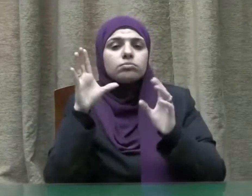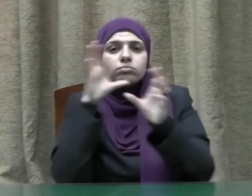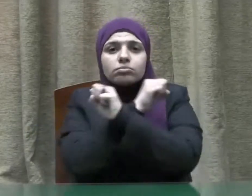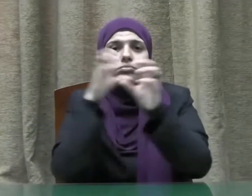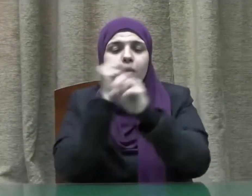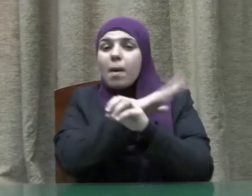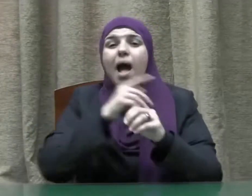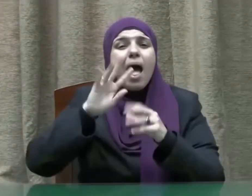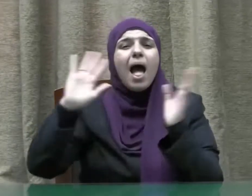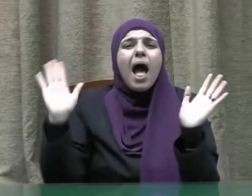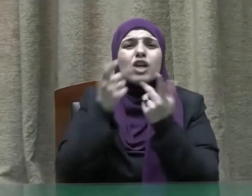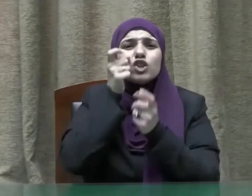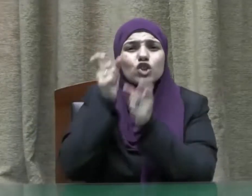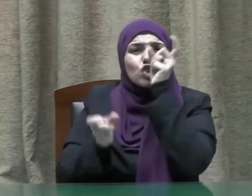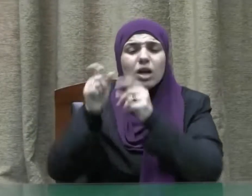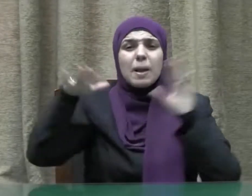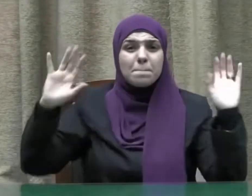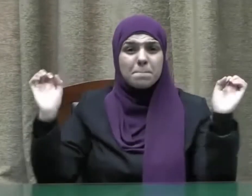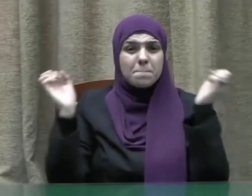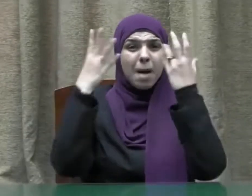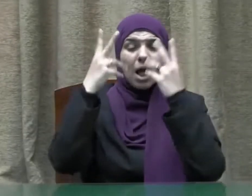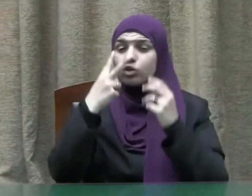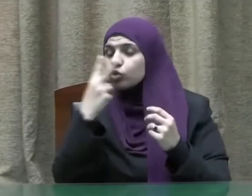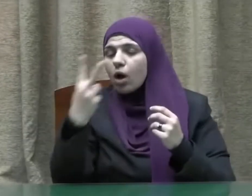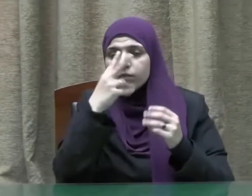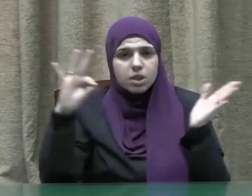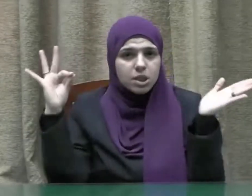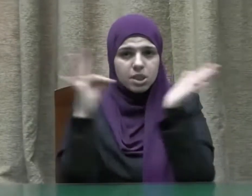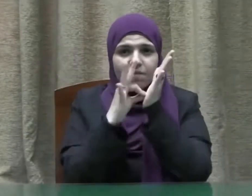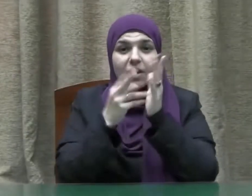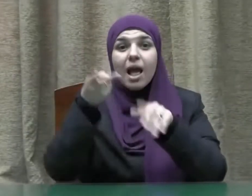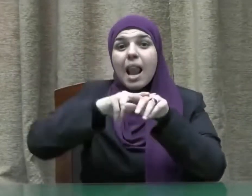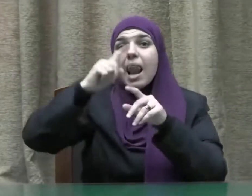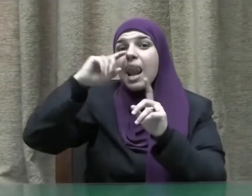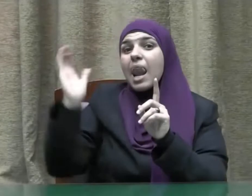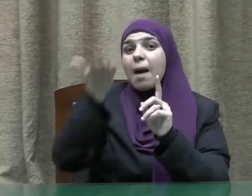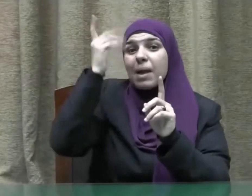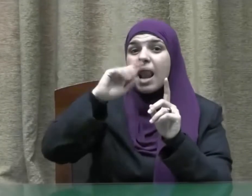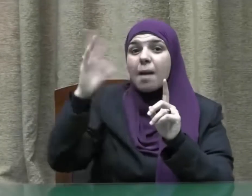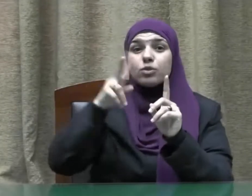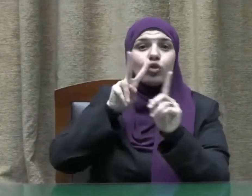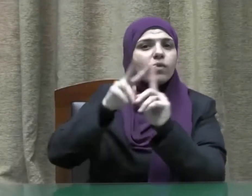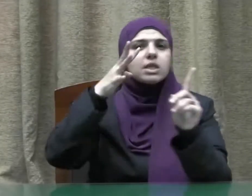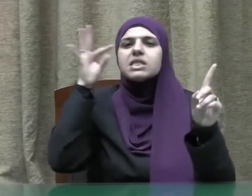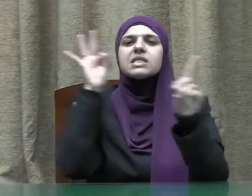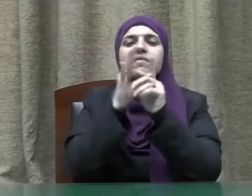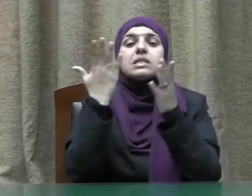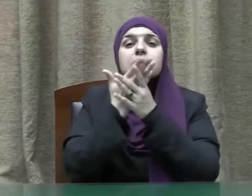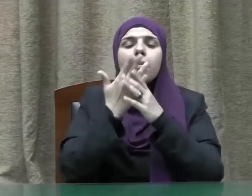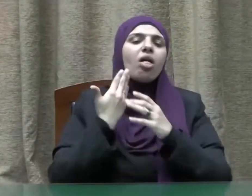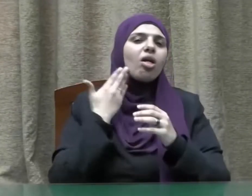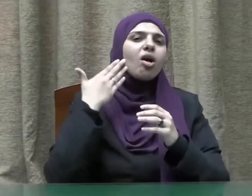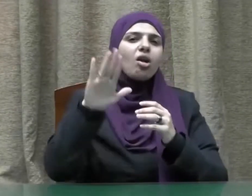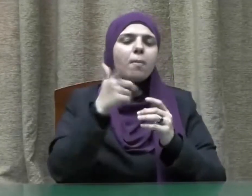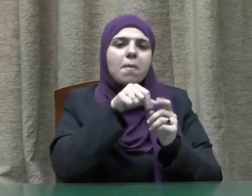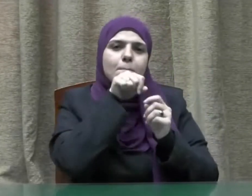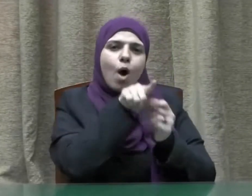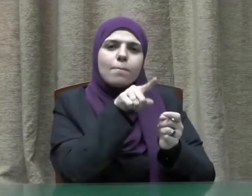لم يطلع عليها ملك مقرب ولا نبي مرسل تكريما له صلى الله عليه